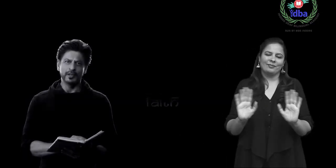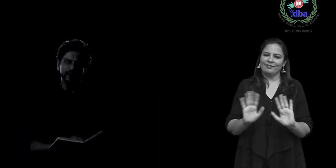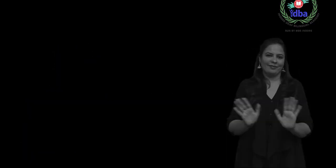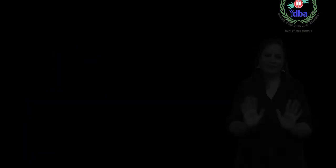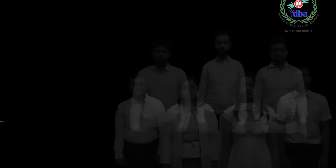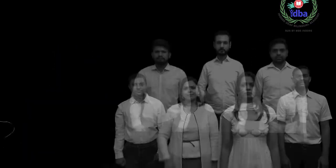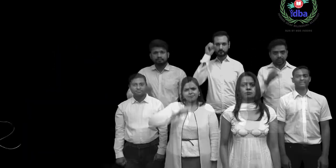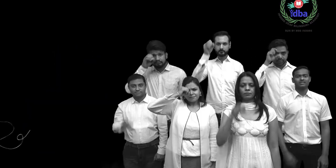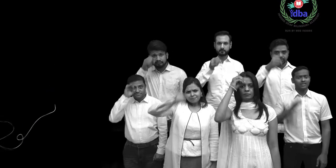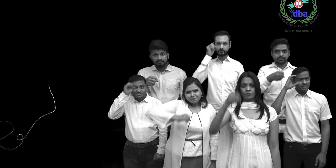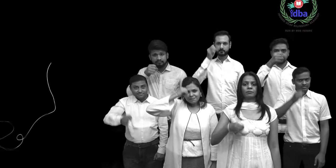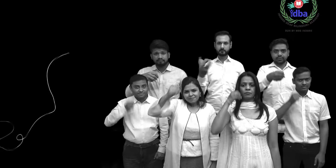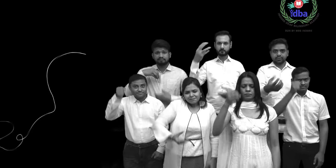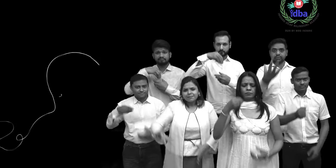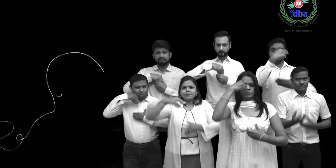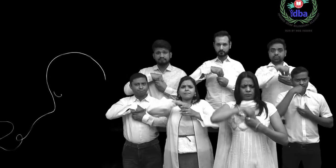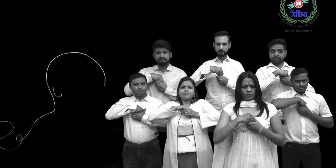ساغر گندہ نہیں ہو جاتا ہے